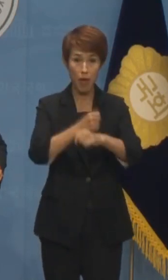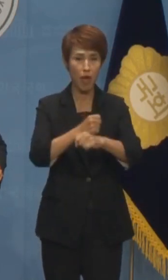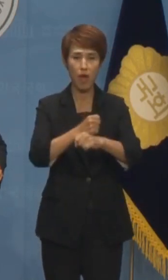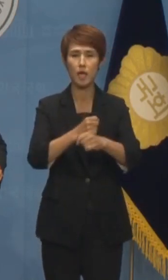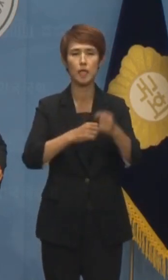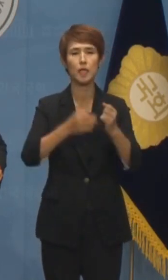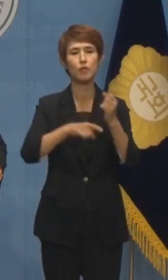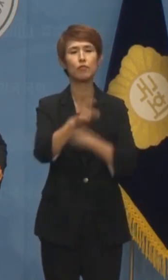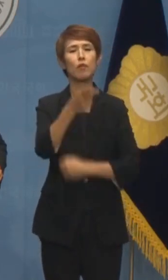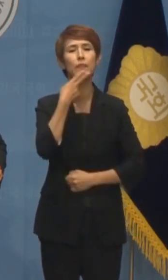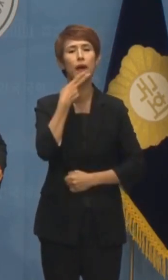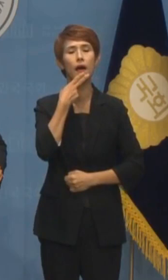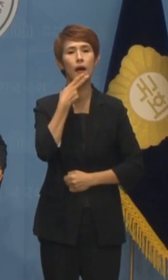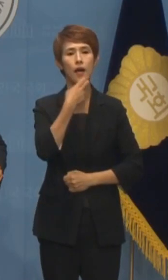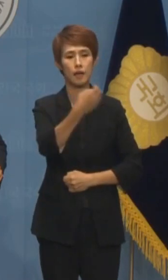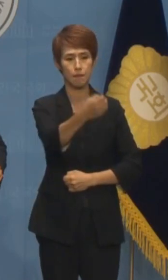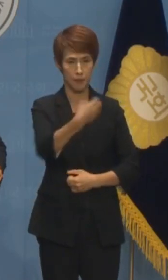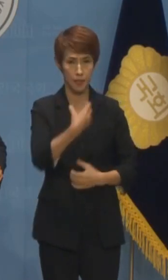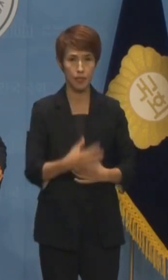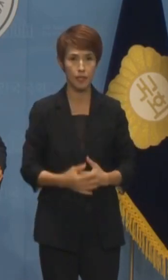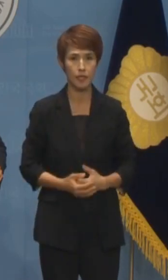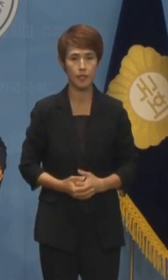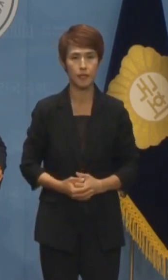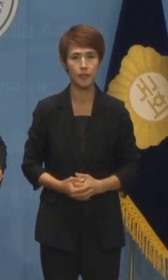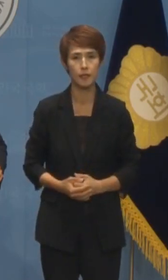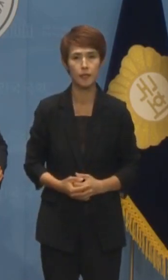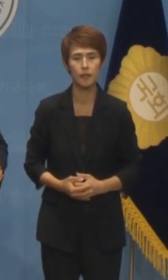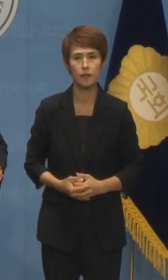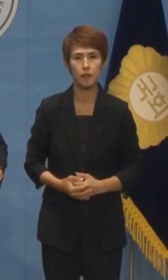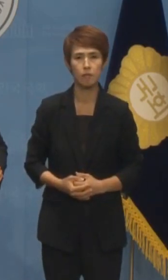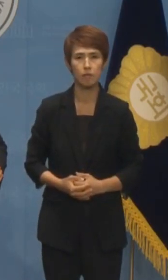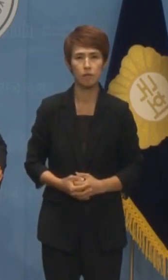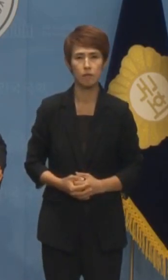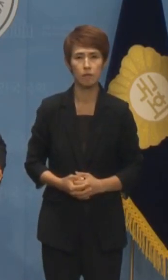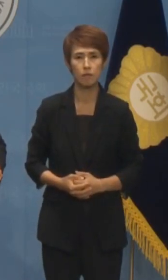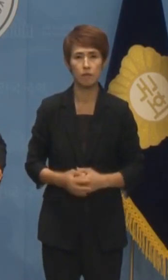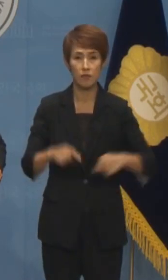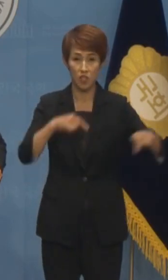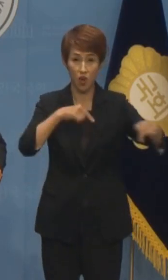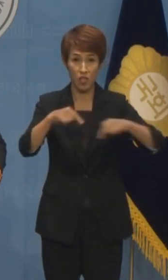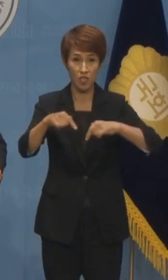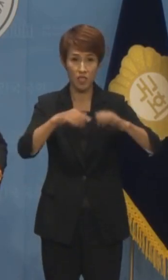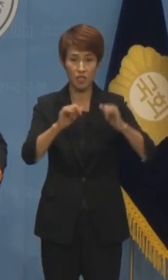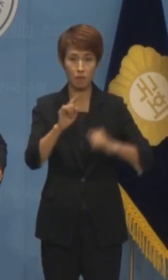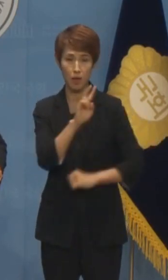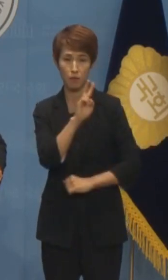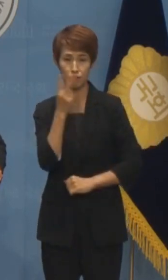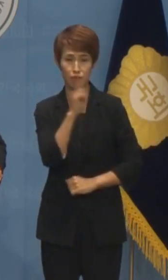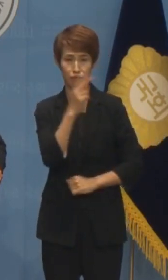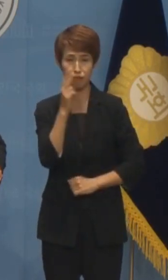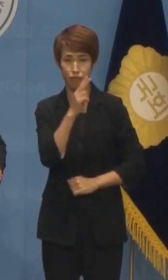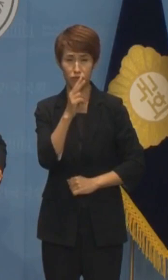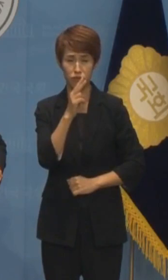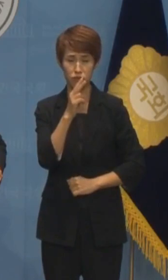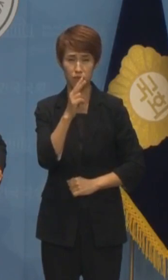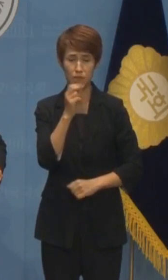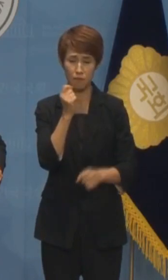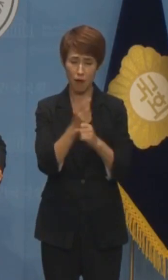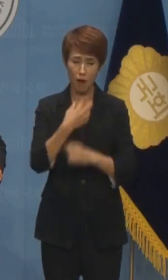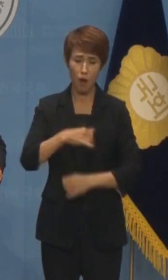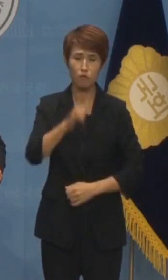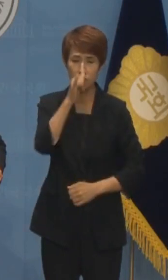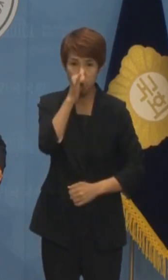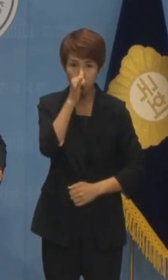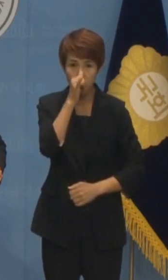부정적인 속내를 드러냈습니다. 아무리 정치인의 말 뒤집기가 손바닥 뒤집기보다